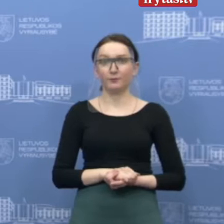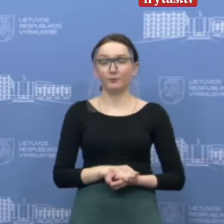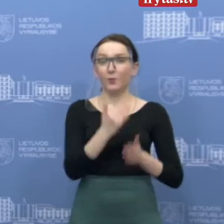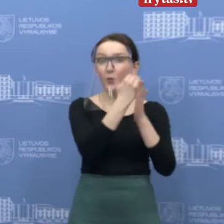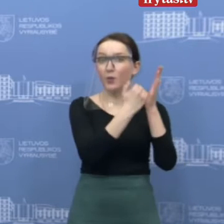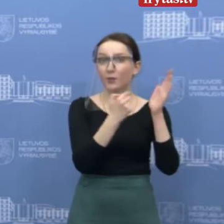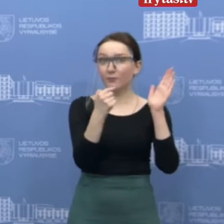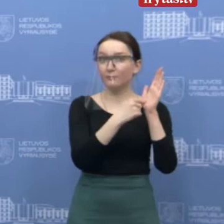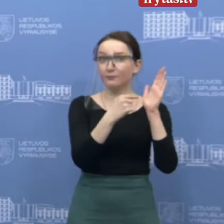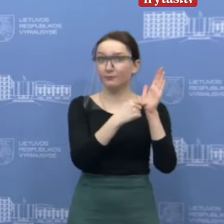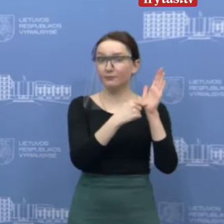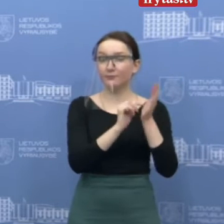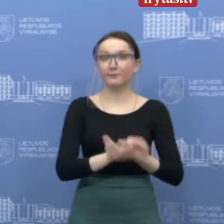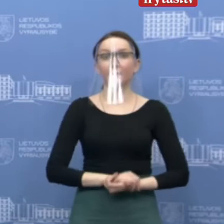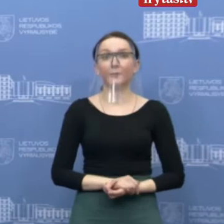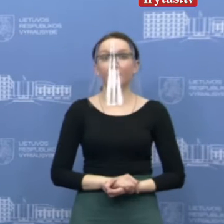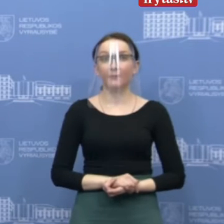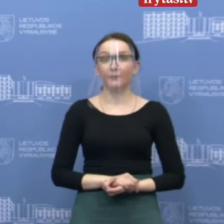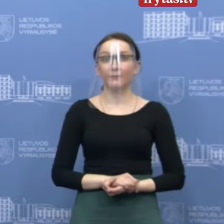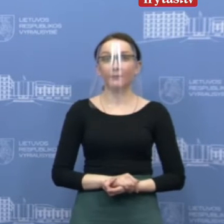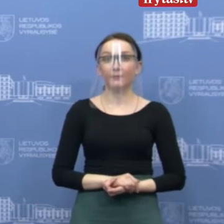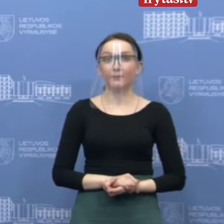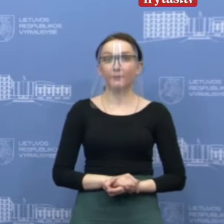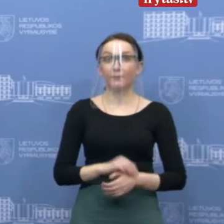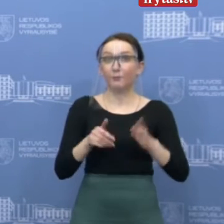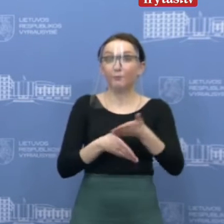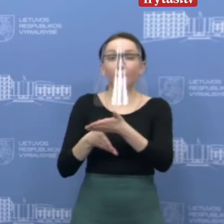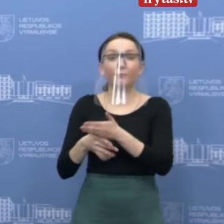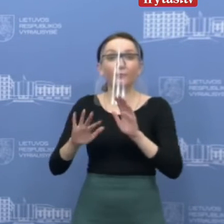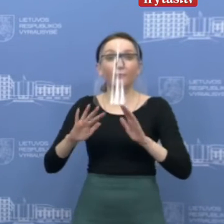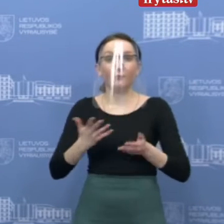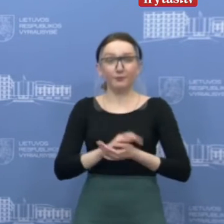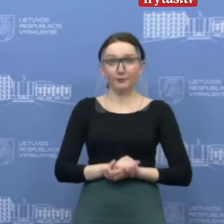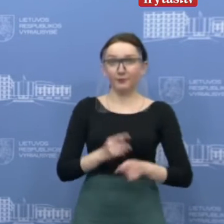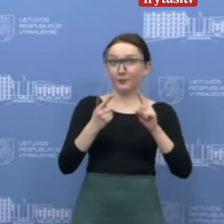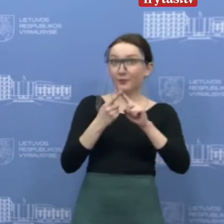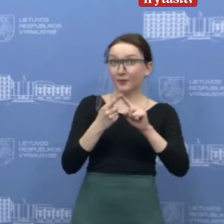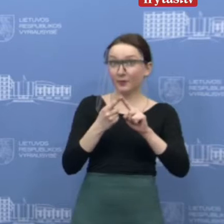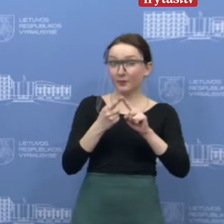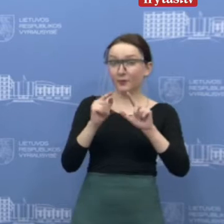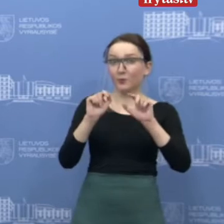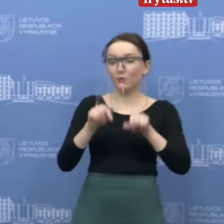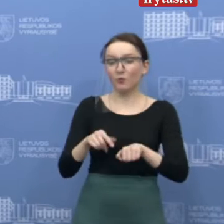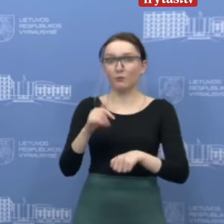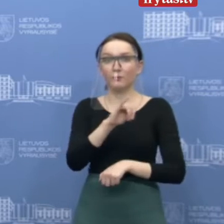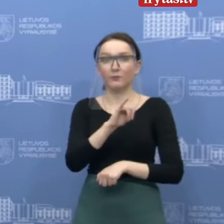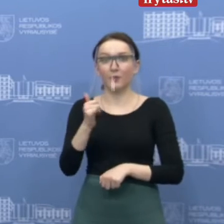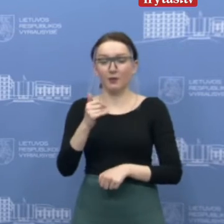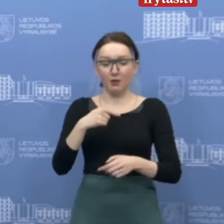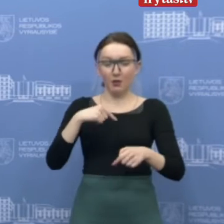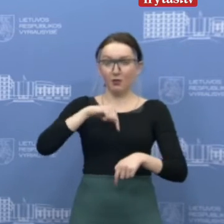Programėlė, kaip galėtų jums padėti, tai visų pirma galima įsivertinti